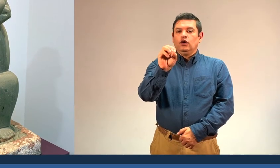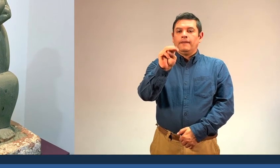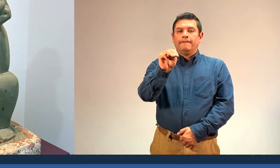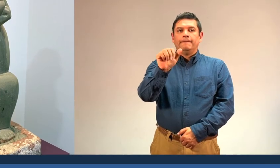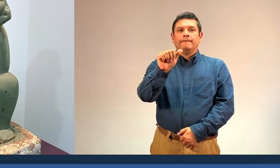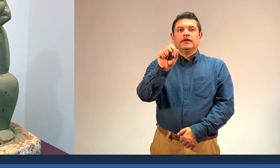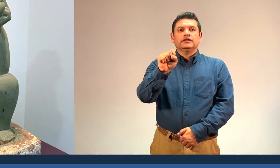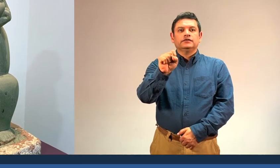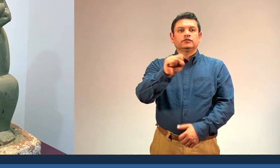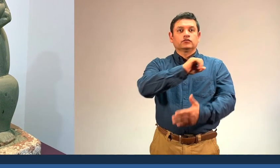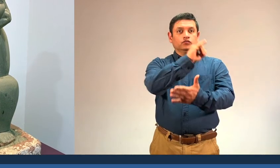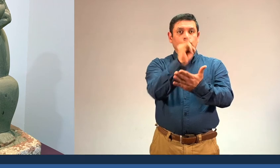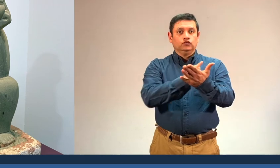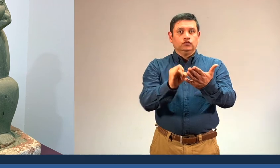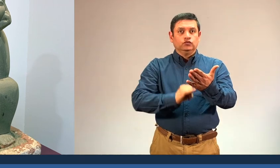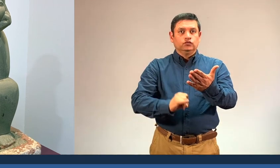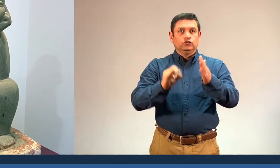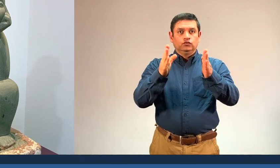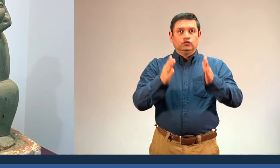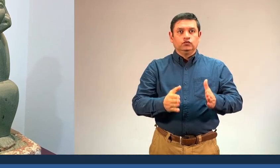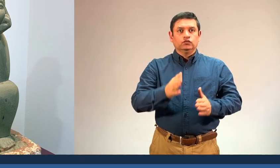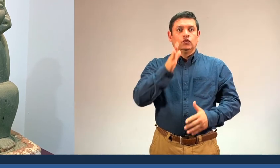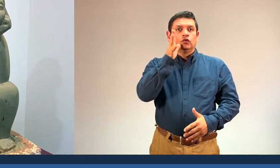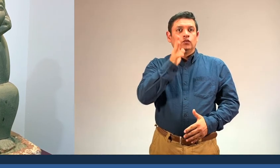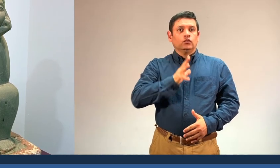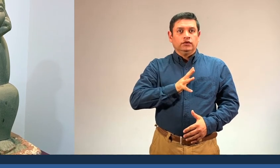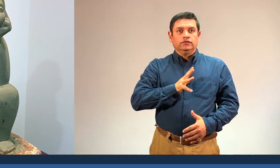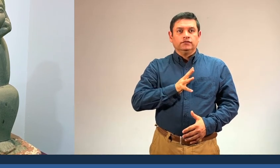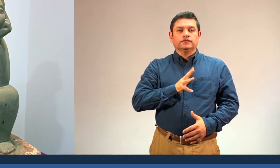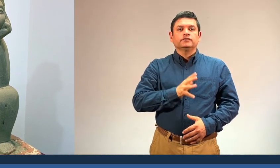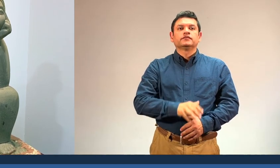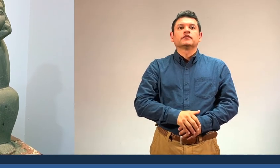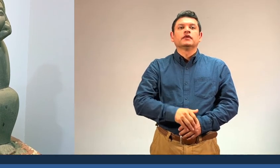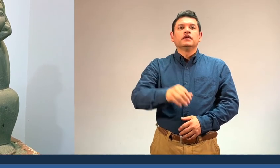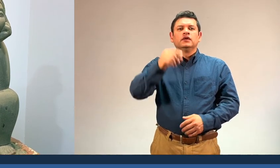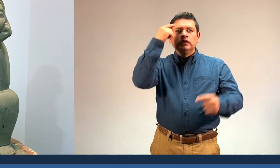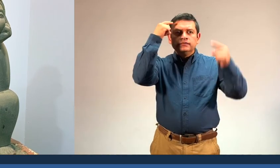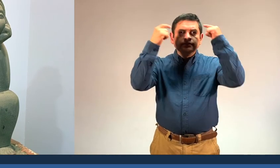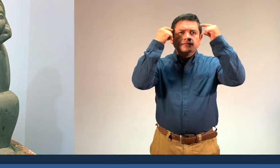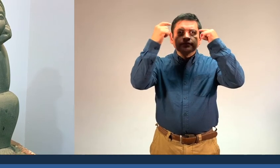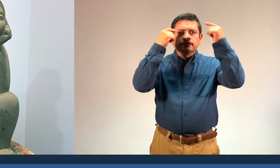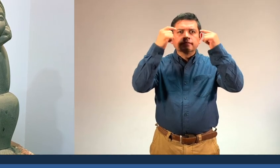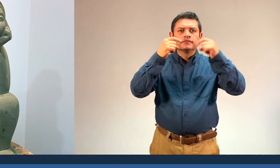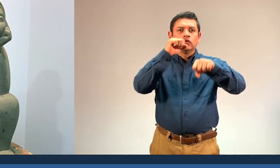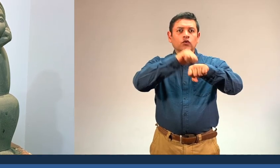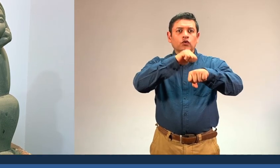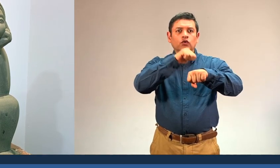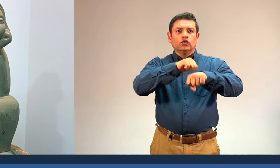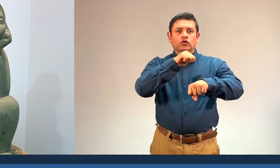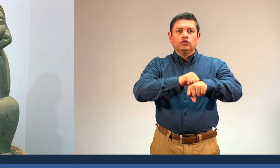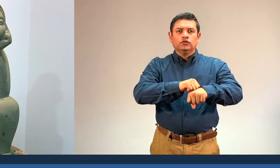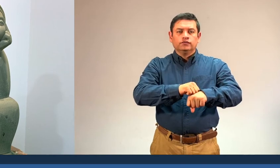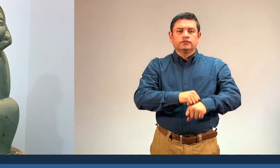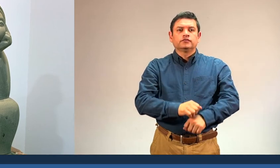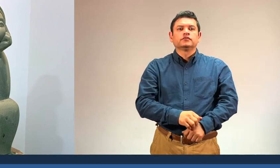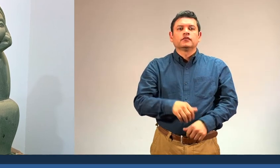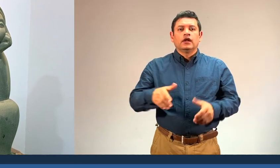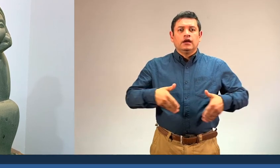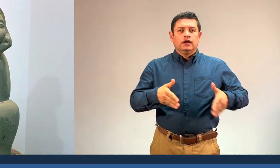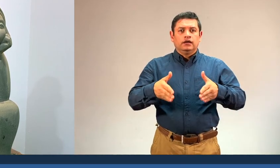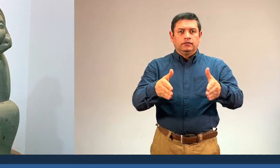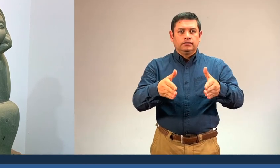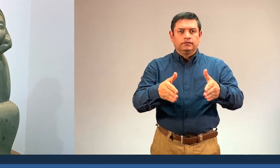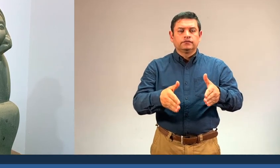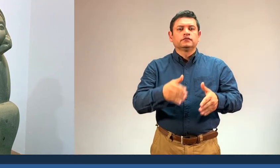works of Maestro Tomás we will find The Thinking Woman, a sculpture carved in volcanic rock from 1959, and examples of